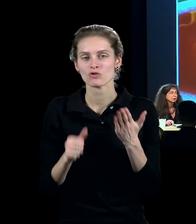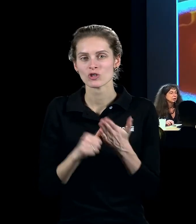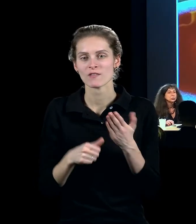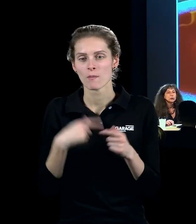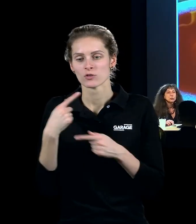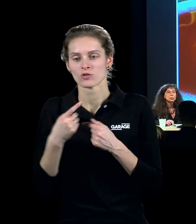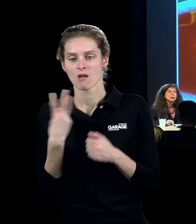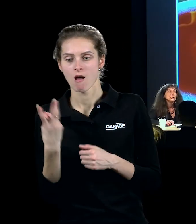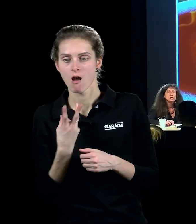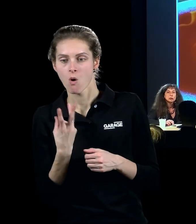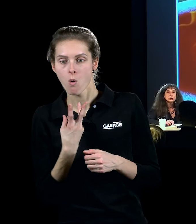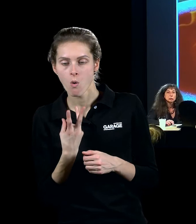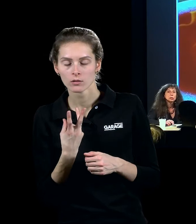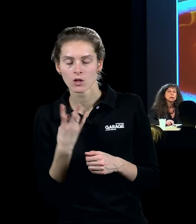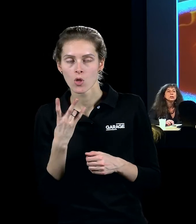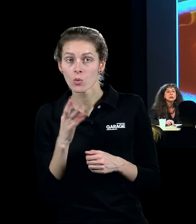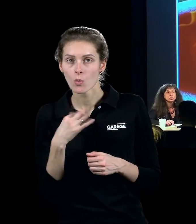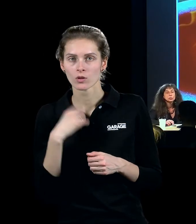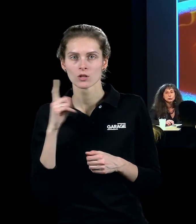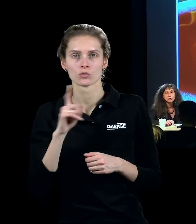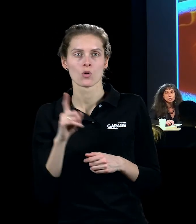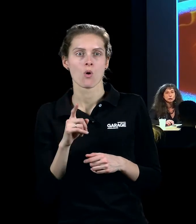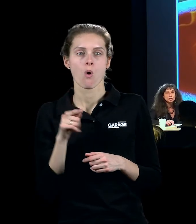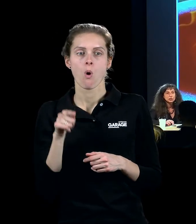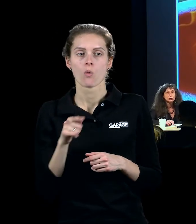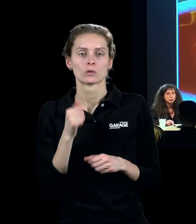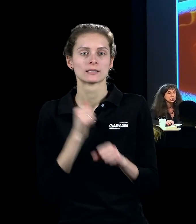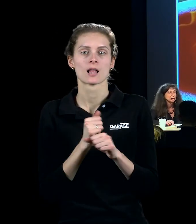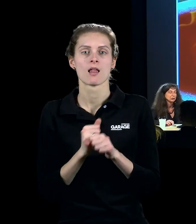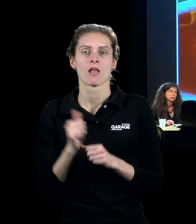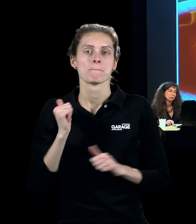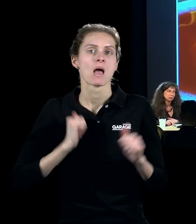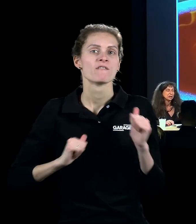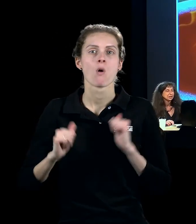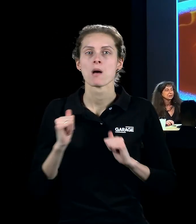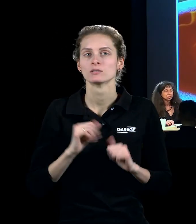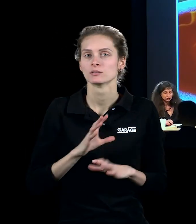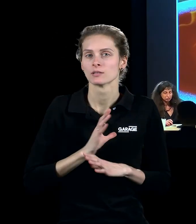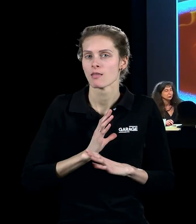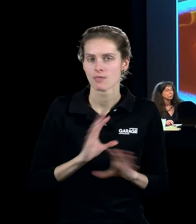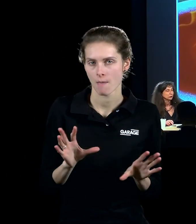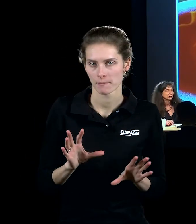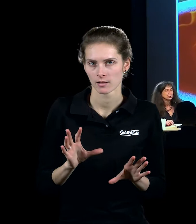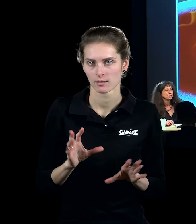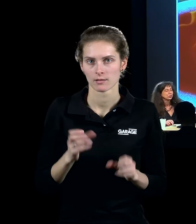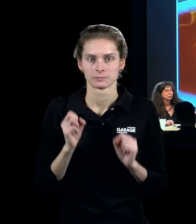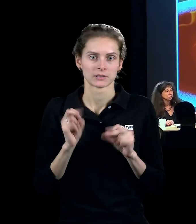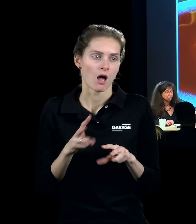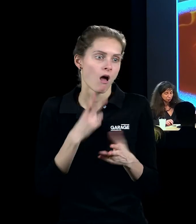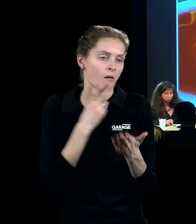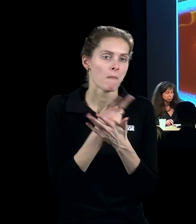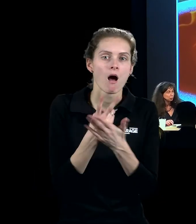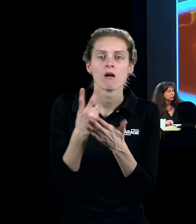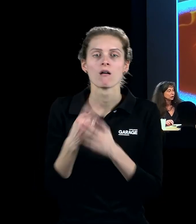зрелищен, хотя, насколько я знаю, публично он не делал из этого перформанса, он не делал публичные сеансы живописи огнём, как